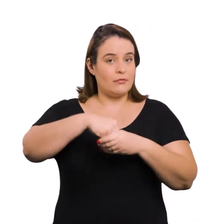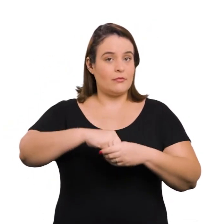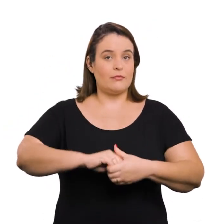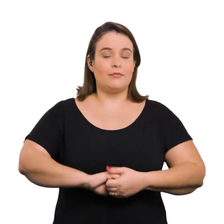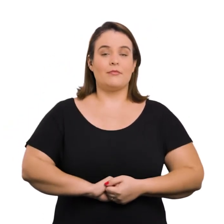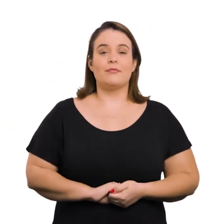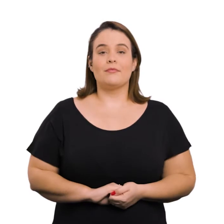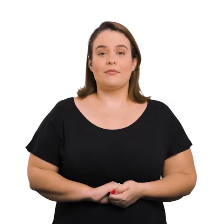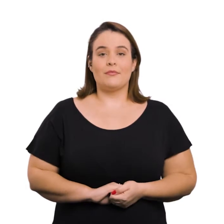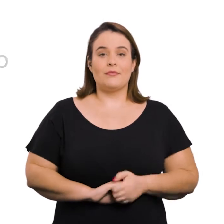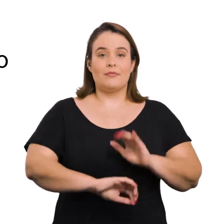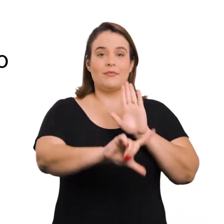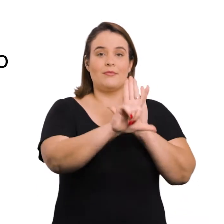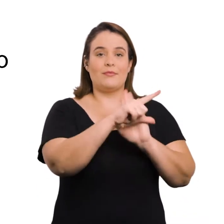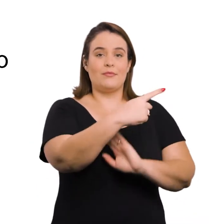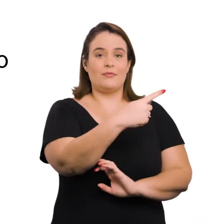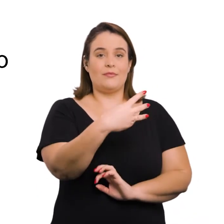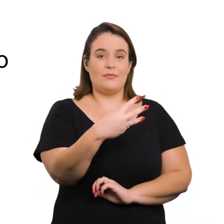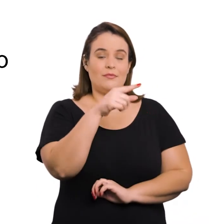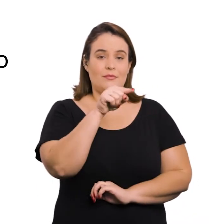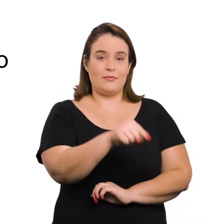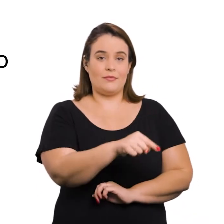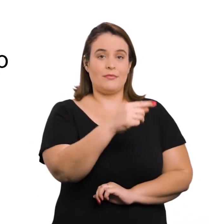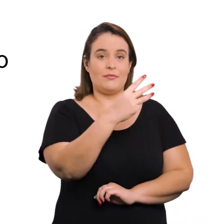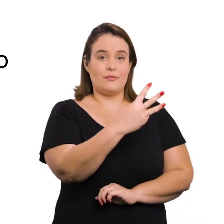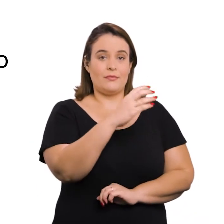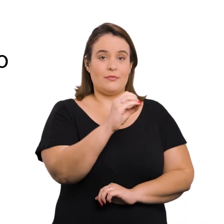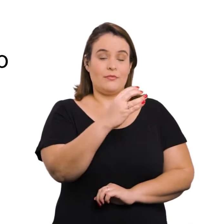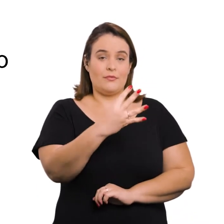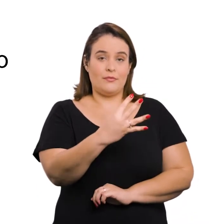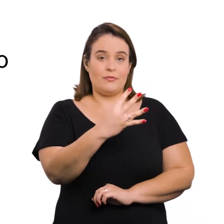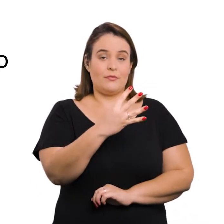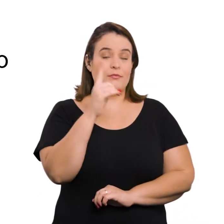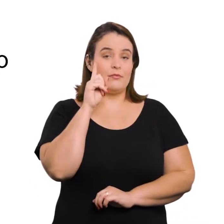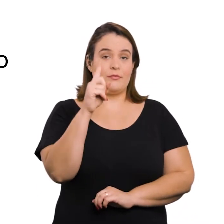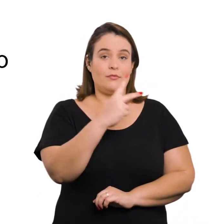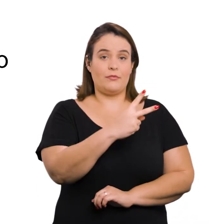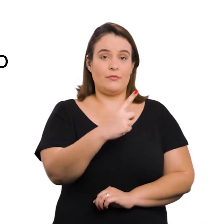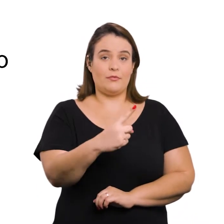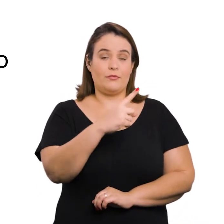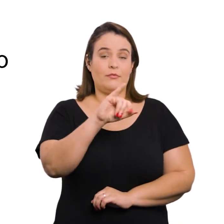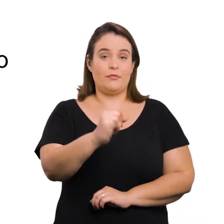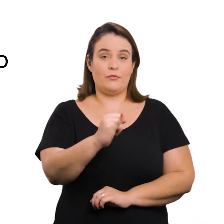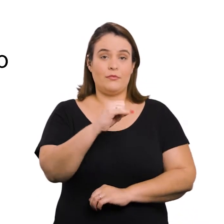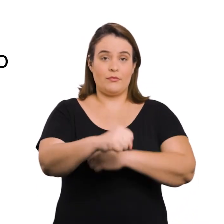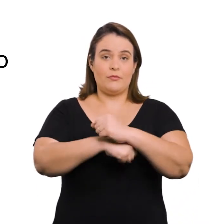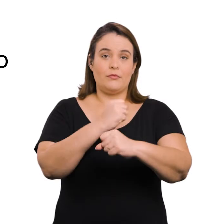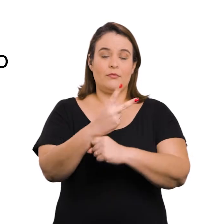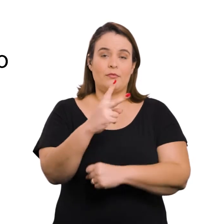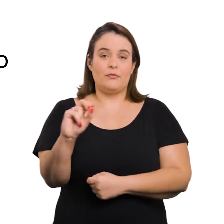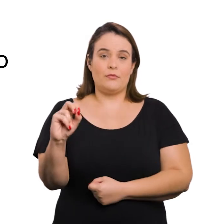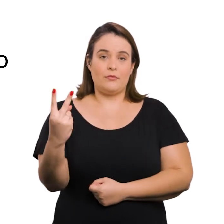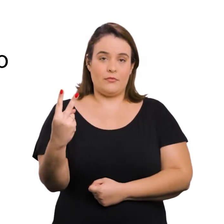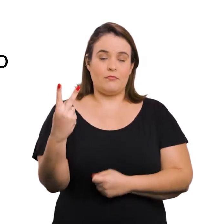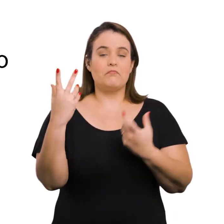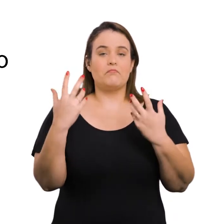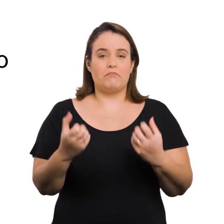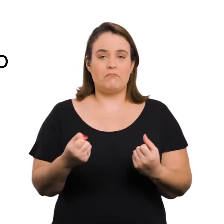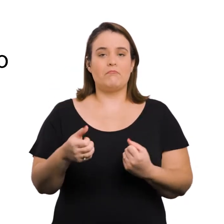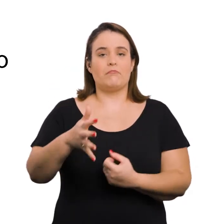cidade de São Paulo. Lei nº 13.304, de 21 de janeiro de 2002.